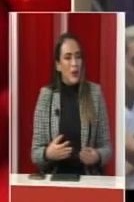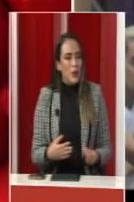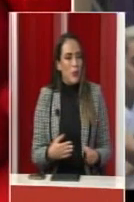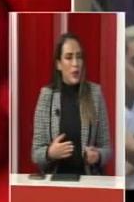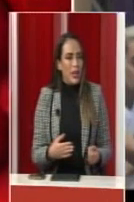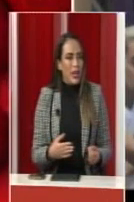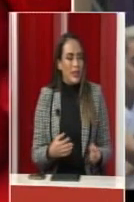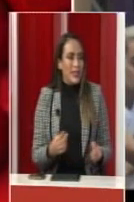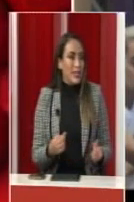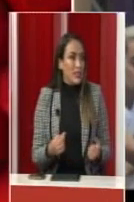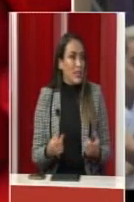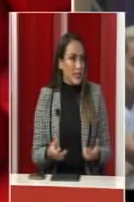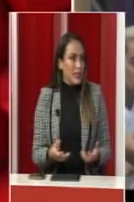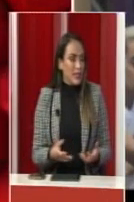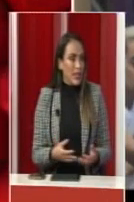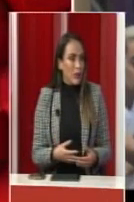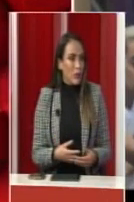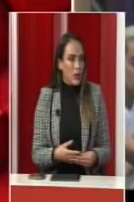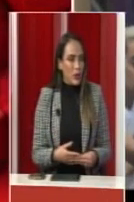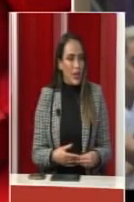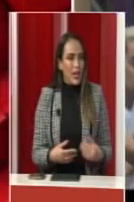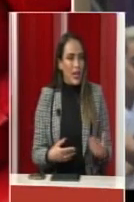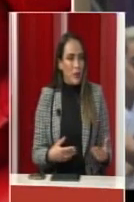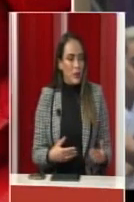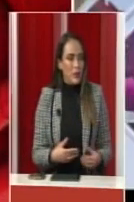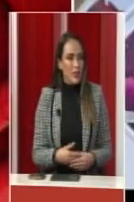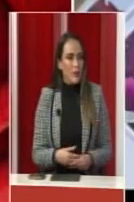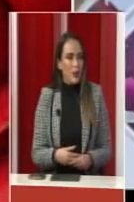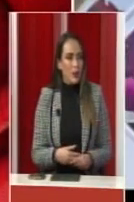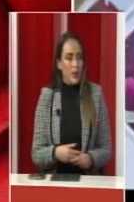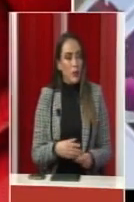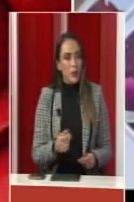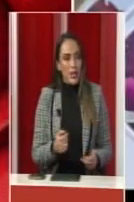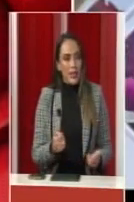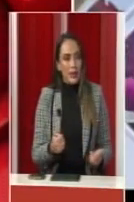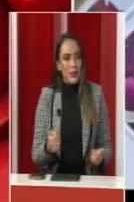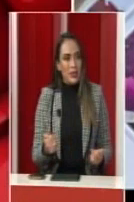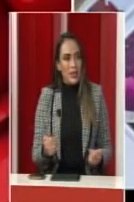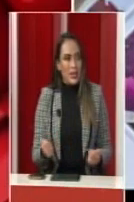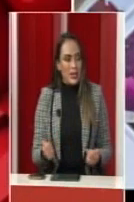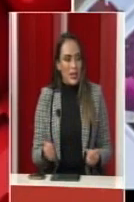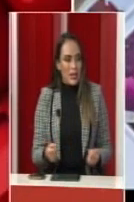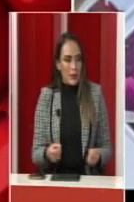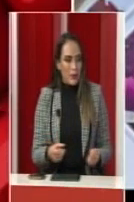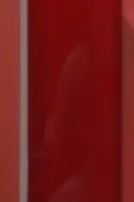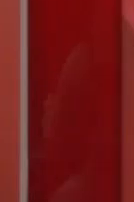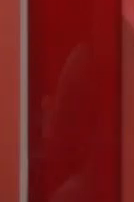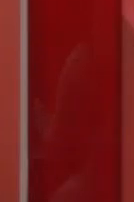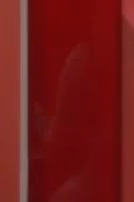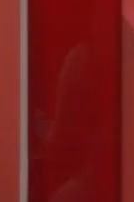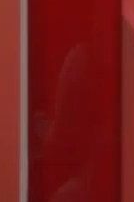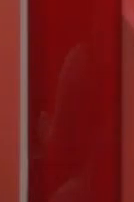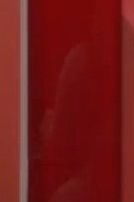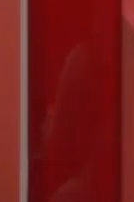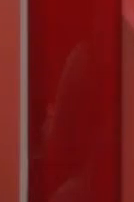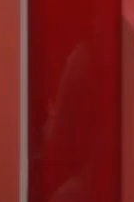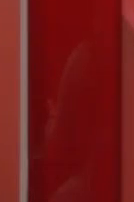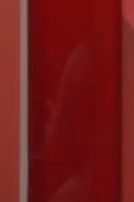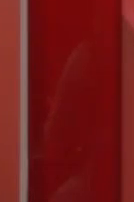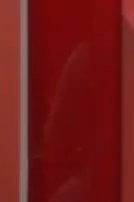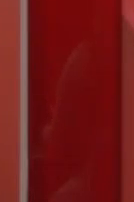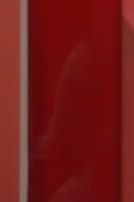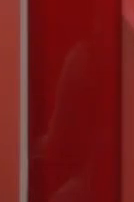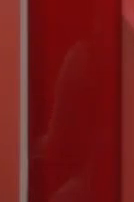ser el mapeo? Porque sería interesante que al momento de que cada persona se empadrona pudiera también tener ciertas características para